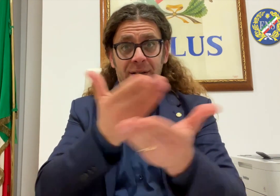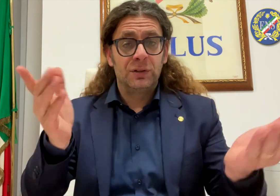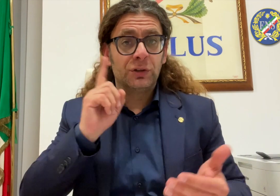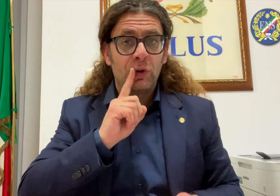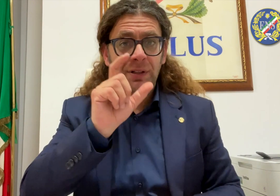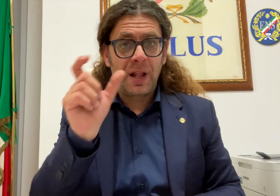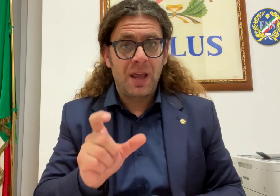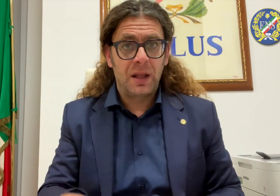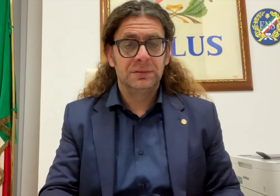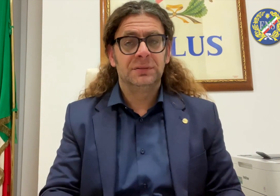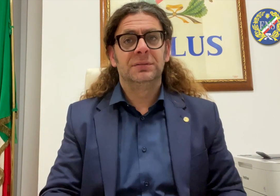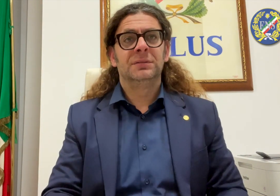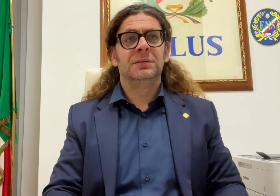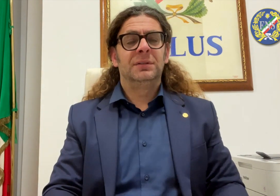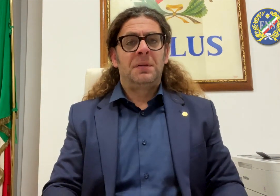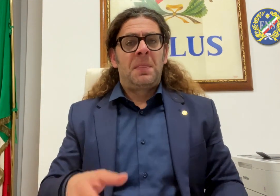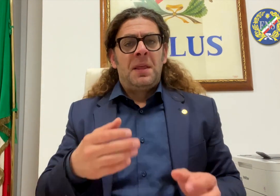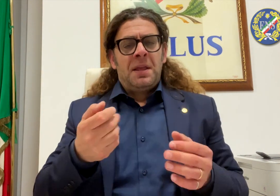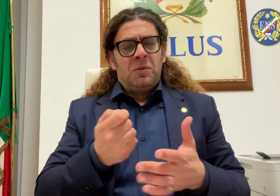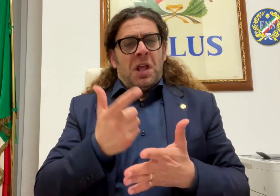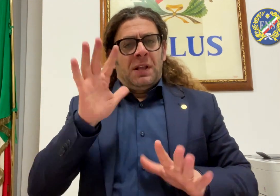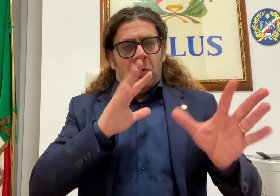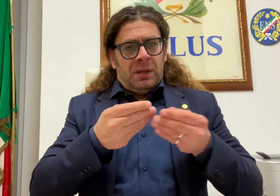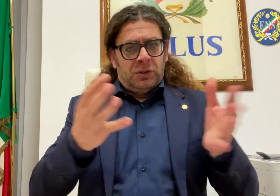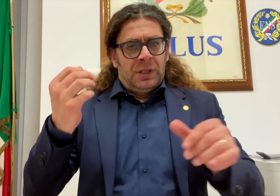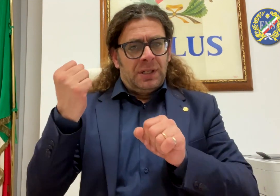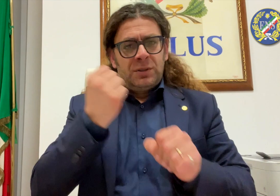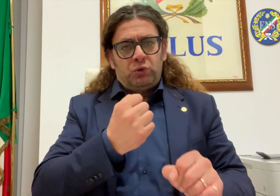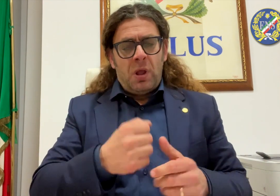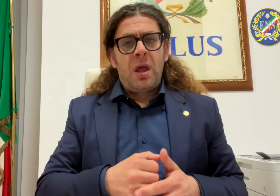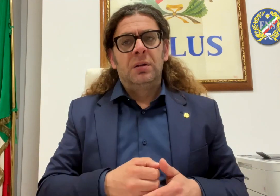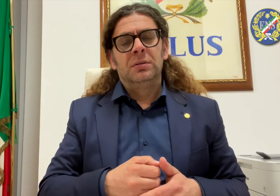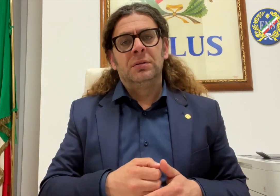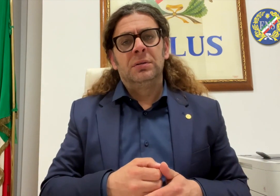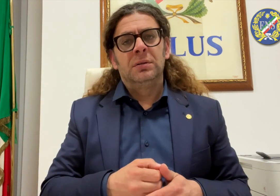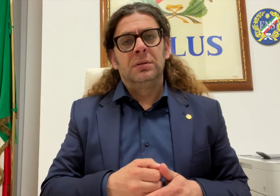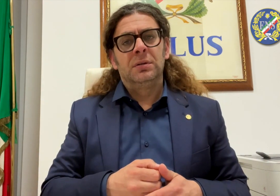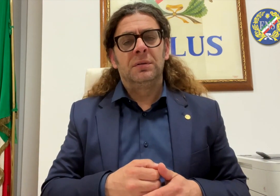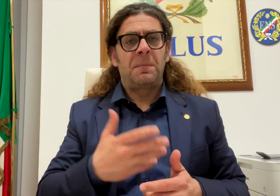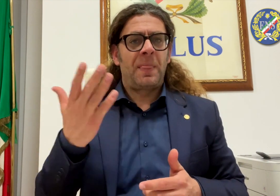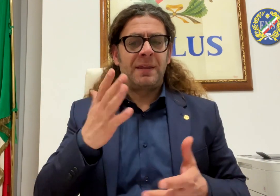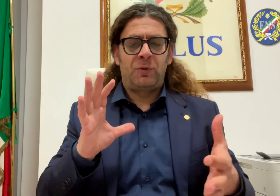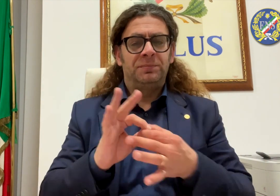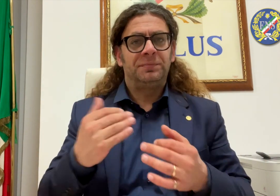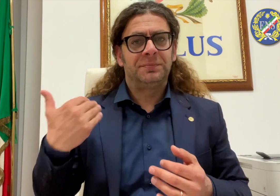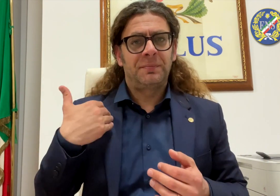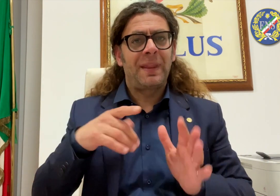mosso da uno spirito di conquista per raggiungere dei risultati che potessero essere utili all'ENS e di conseguenza a tutte le persone sordi italiane.